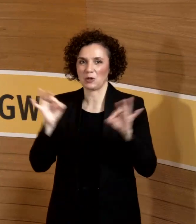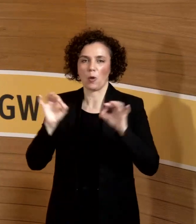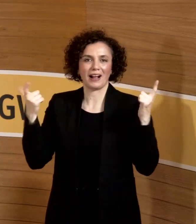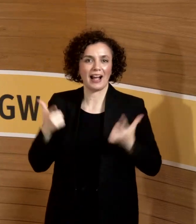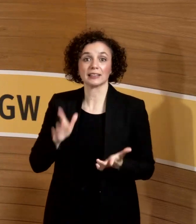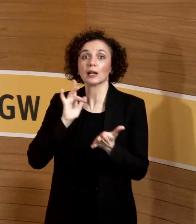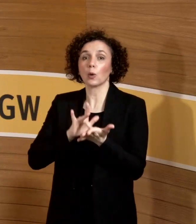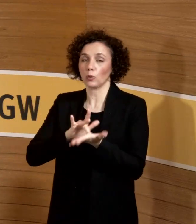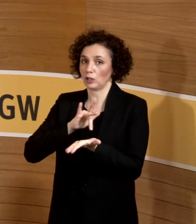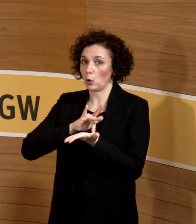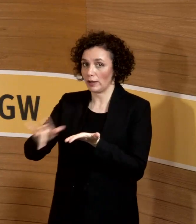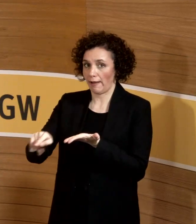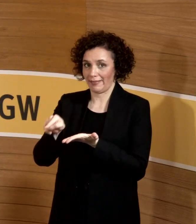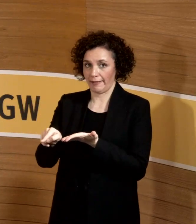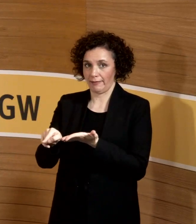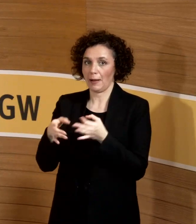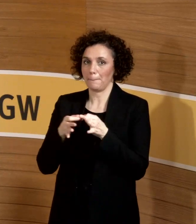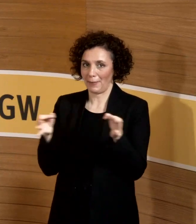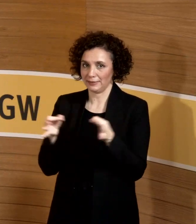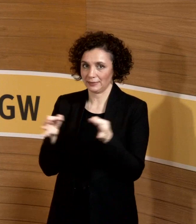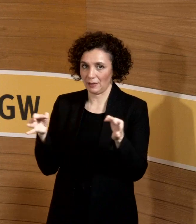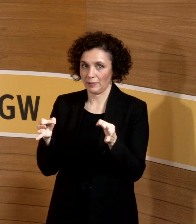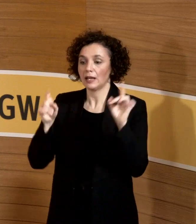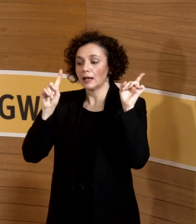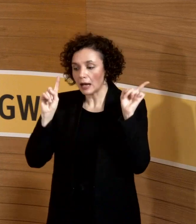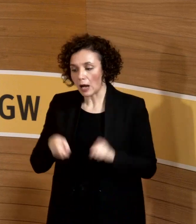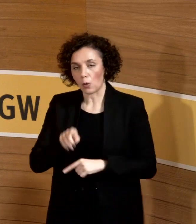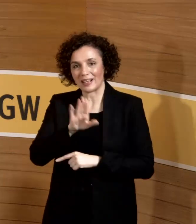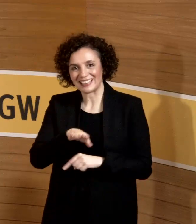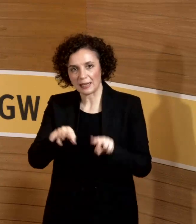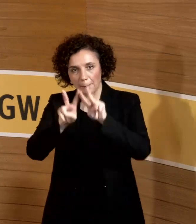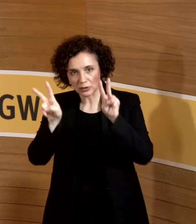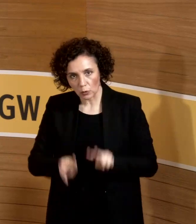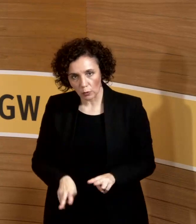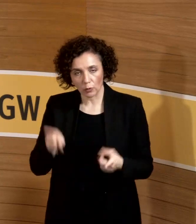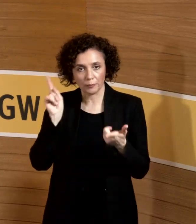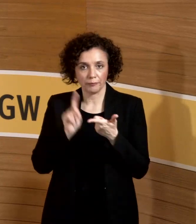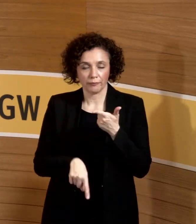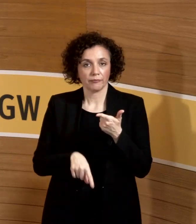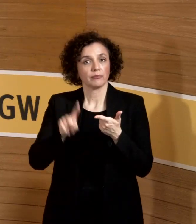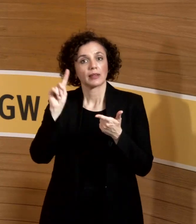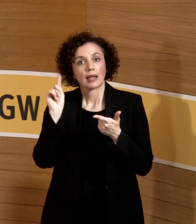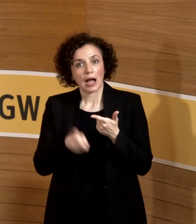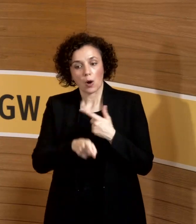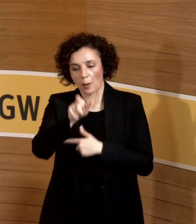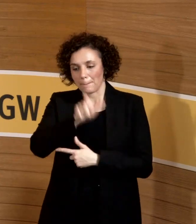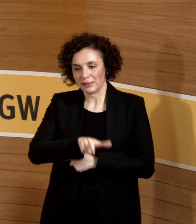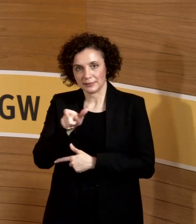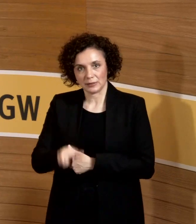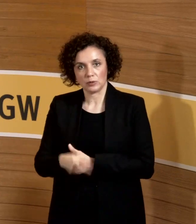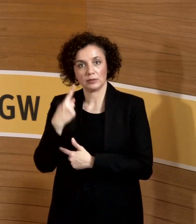der Hygiene. Und das gilt auch für Betreuung von Kindern, das gilt auch für Betreuung von Menschen, die